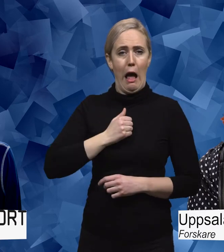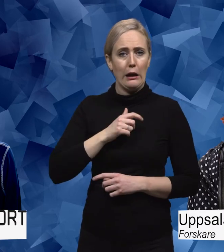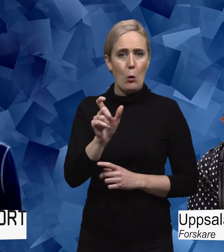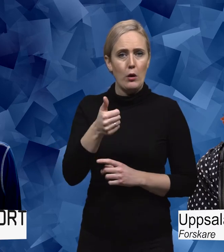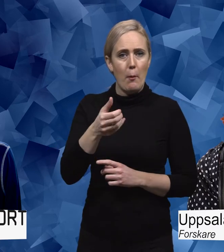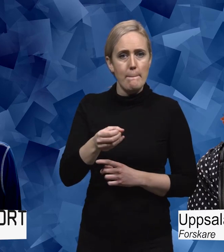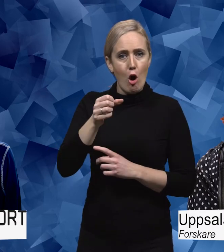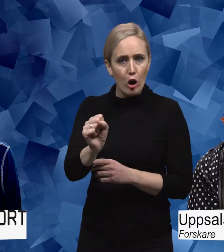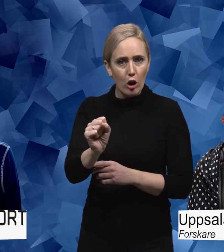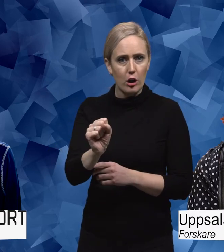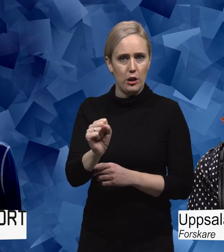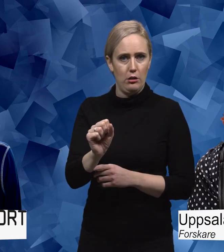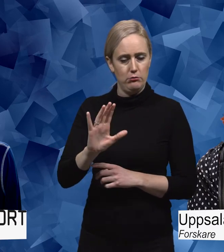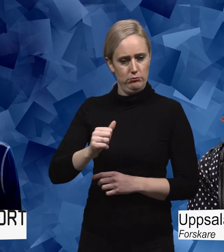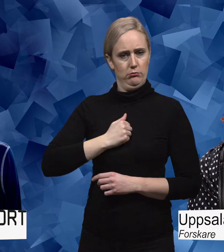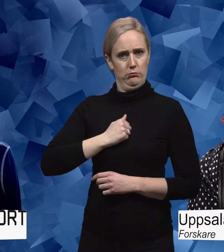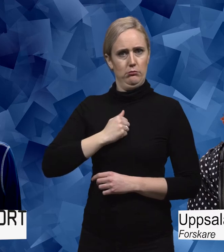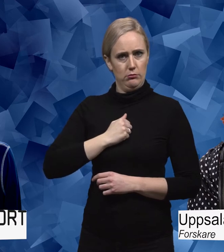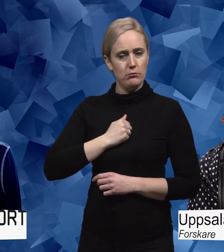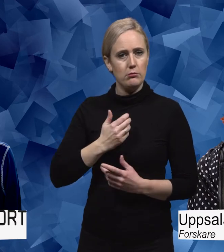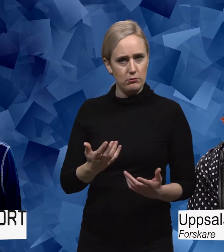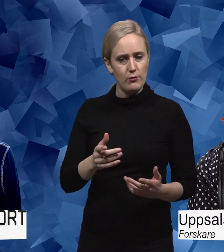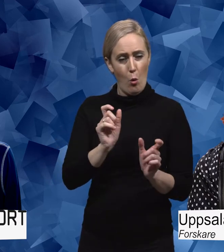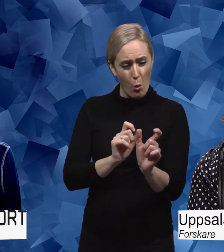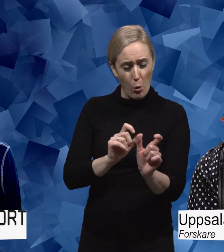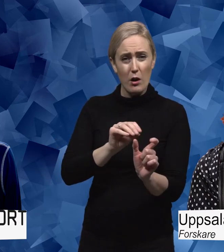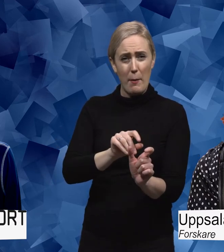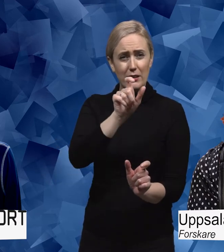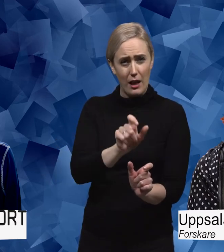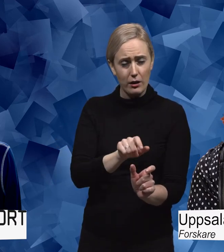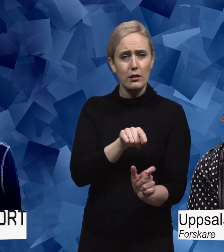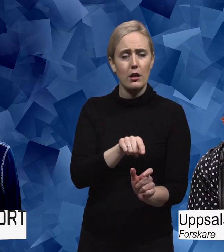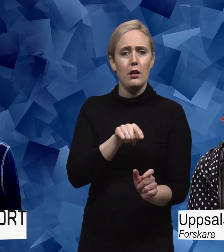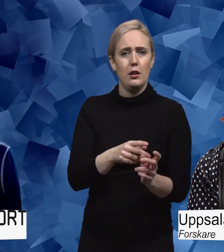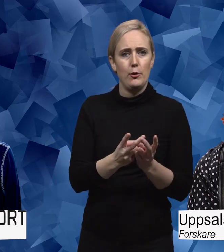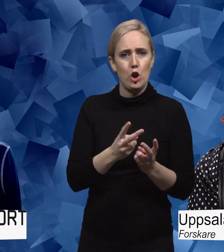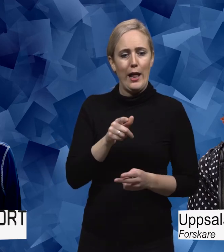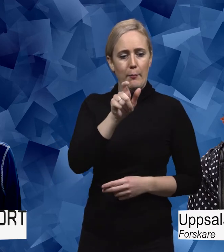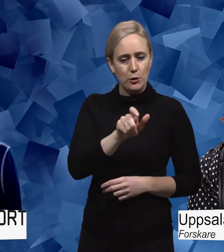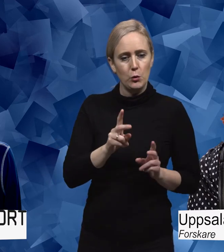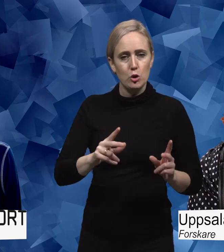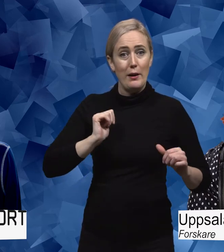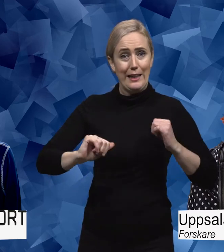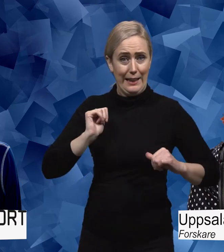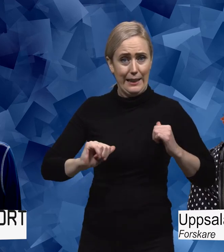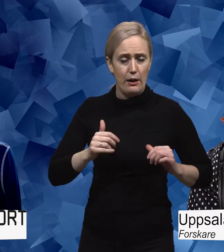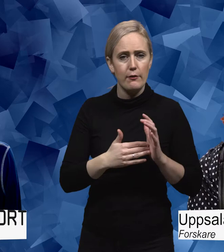bög och gjort det till sitt. För att ordet patient betyder ju ordägrant den som lider. Det kommer ursprungligen från den här